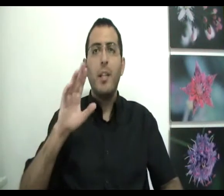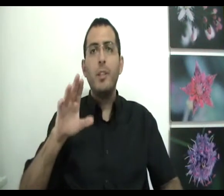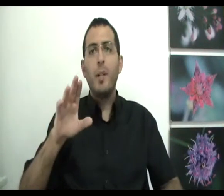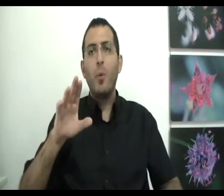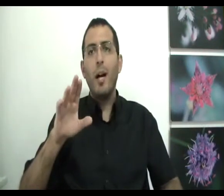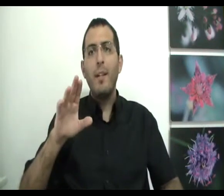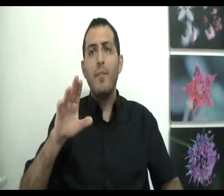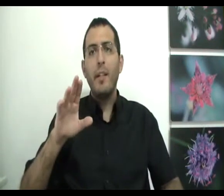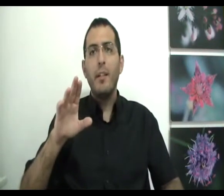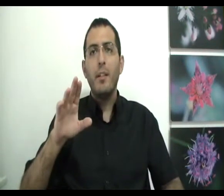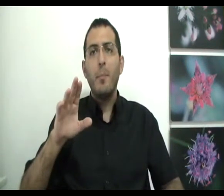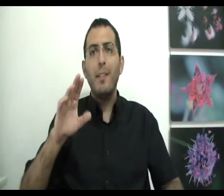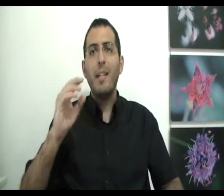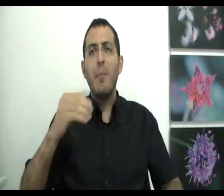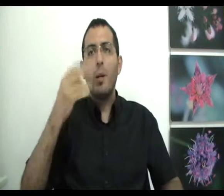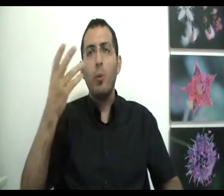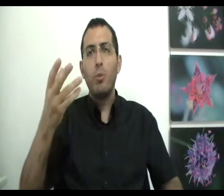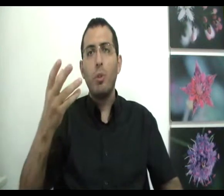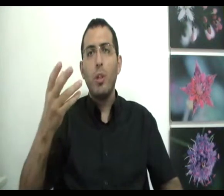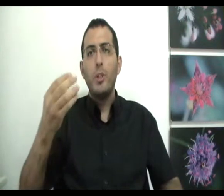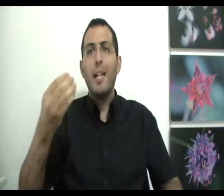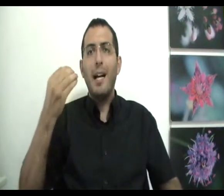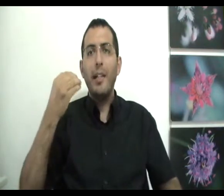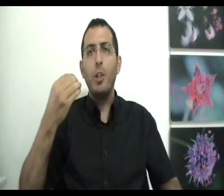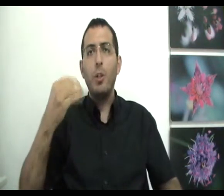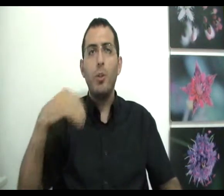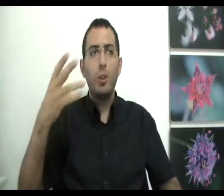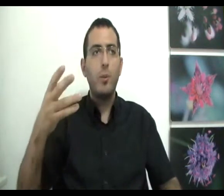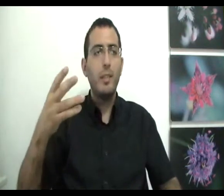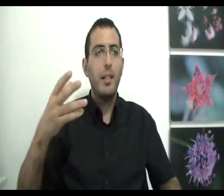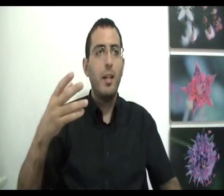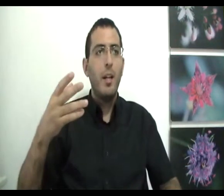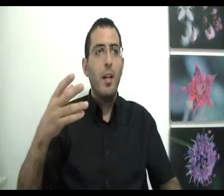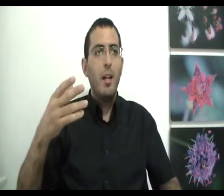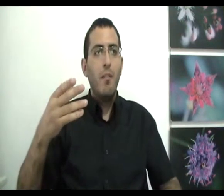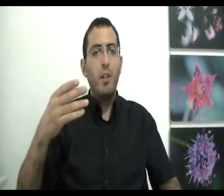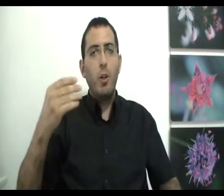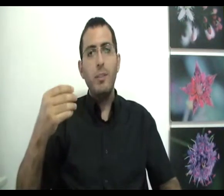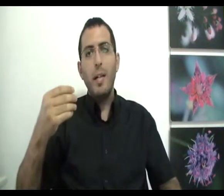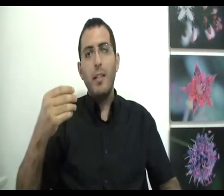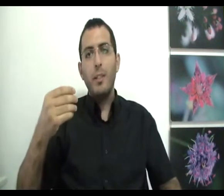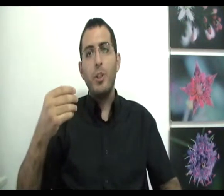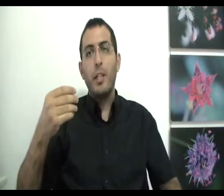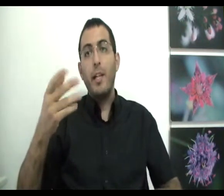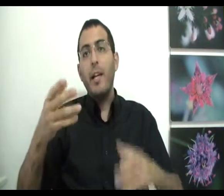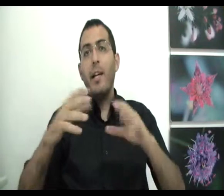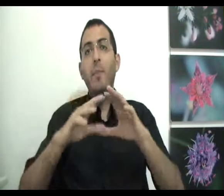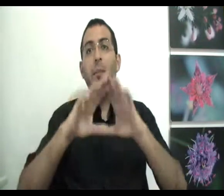לשם כך הוא חייב להבין מה זה המהות של העני שלו שרוצה וכל זמן, אם אתה